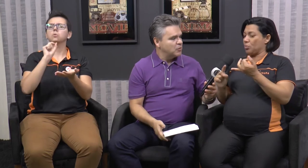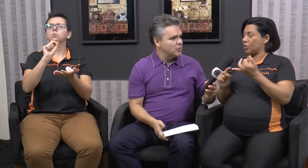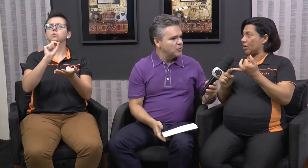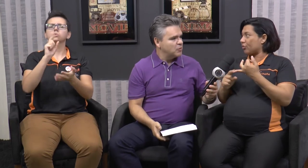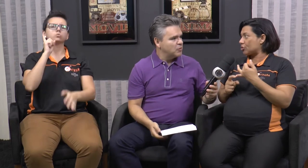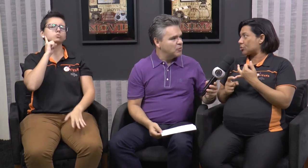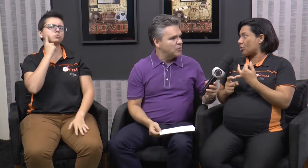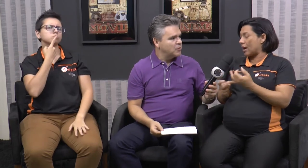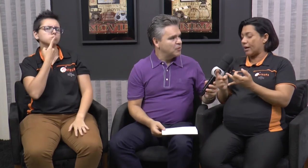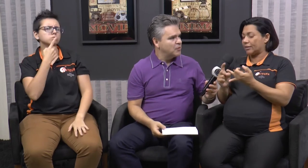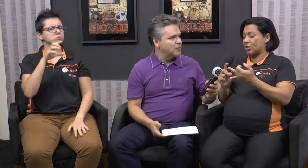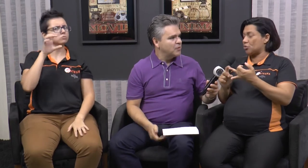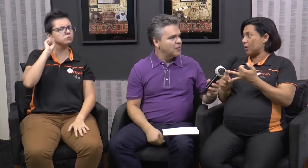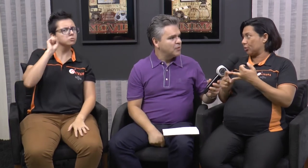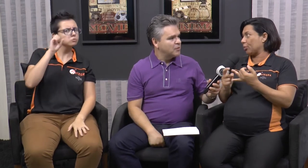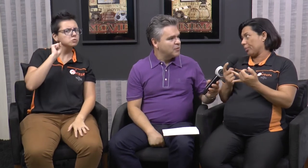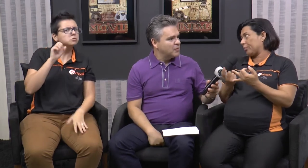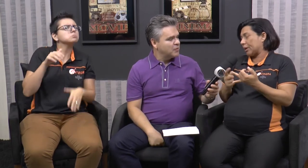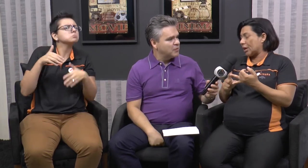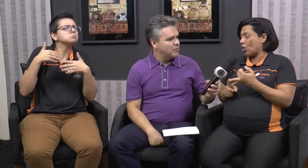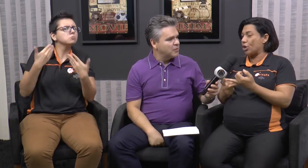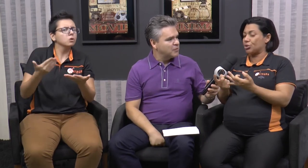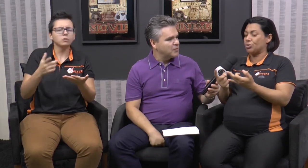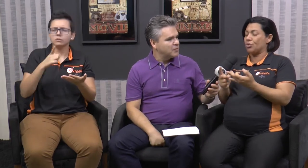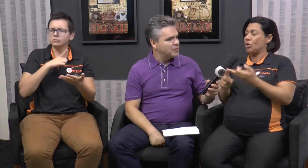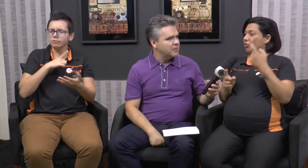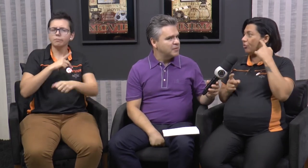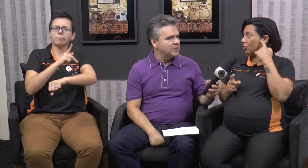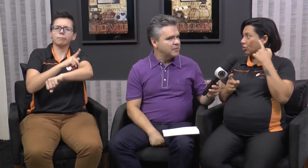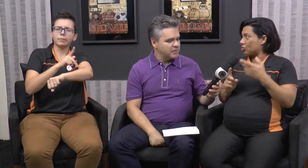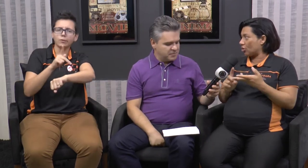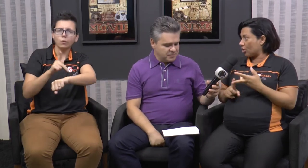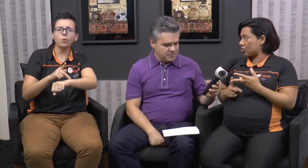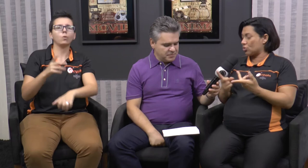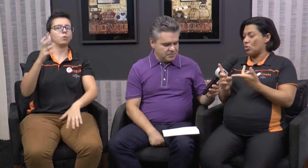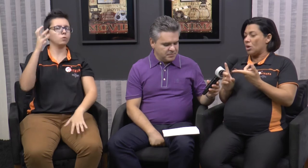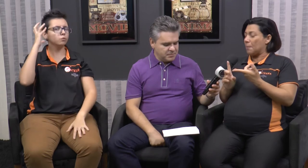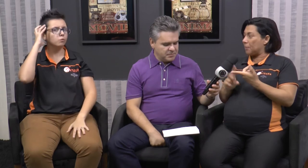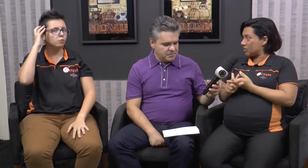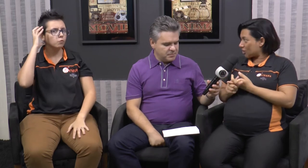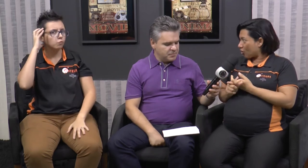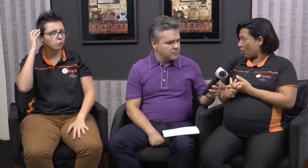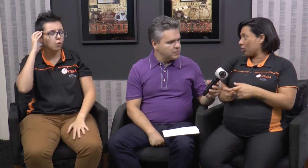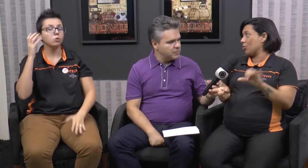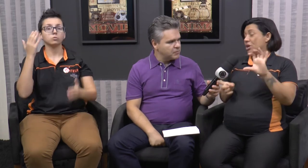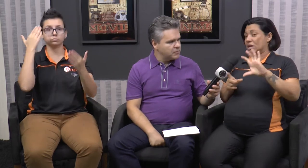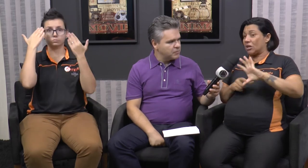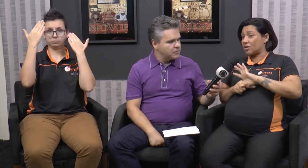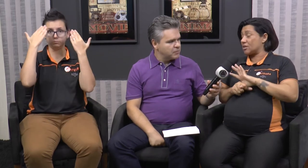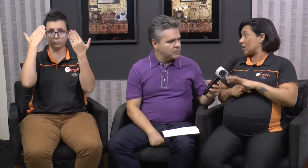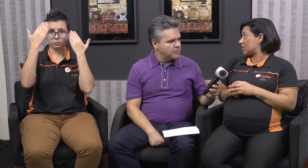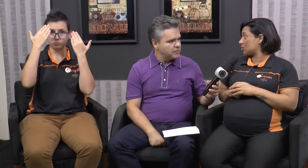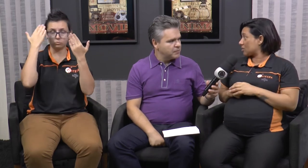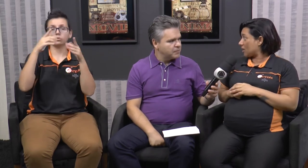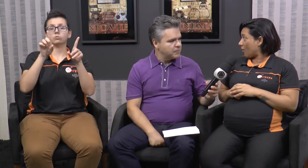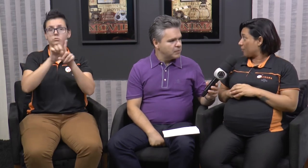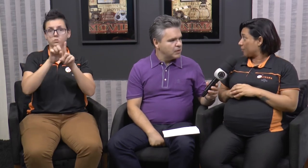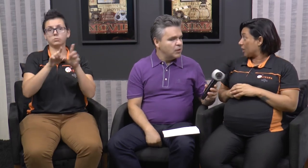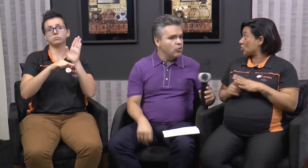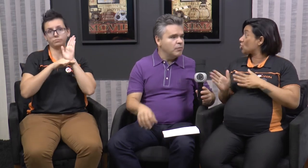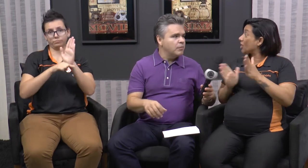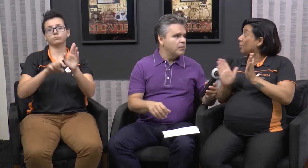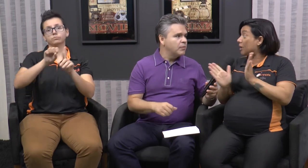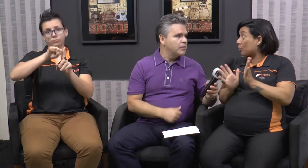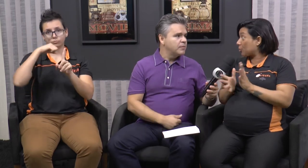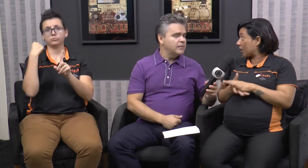Que vão pra reforço escolar, atendimento pedagógico, fonoaudiológico, psicólogo e com assistência social.